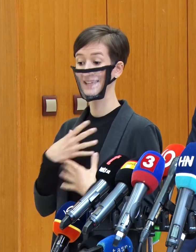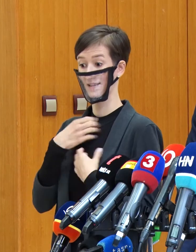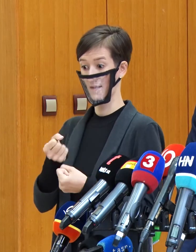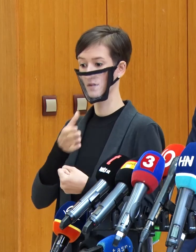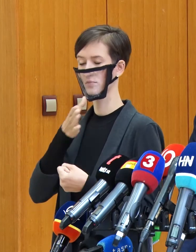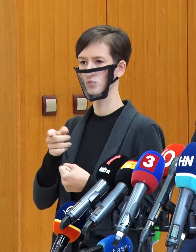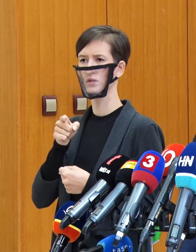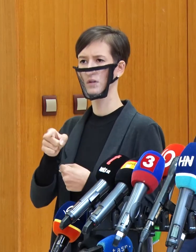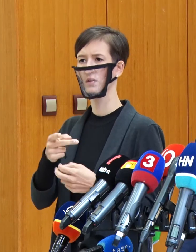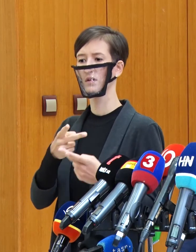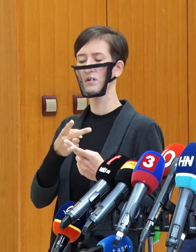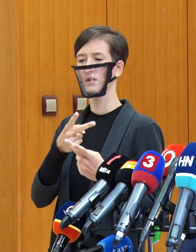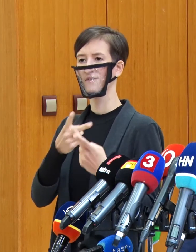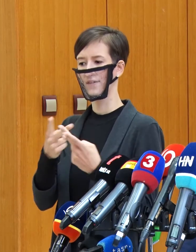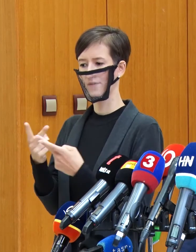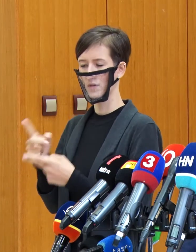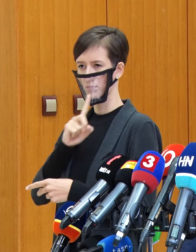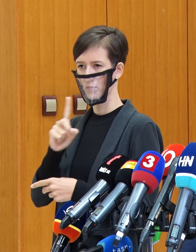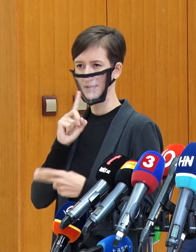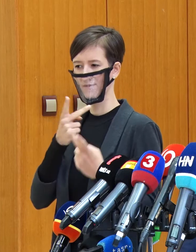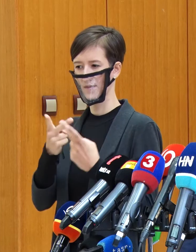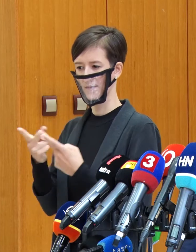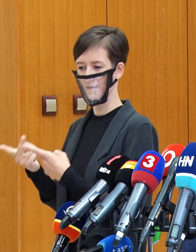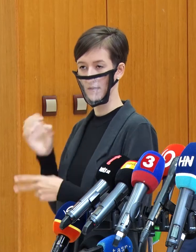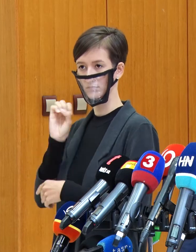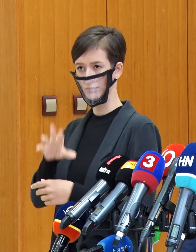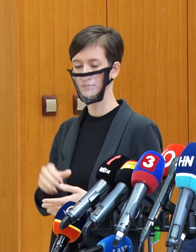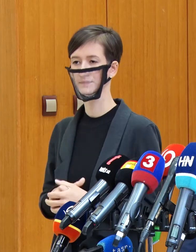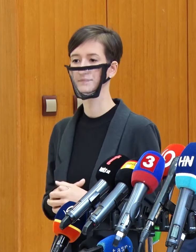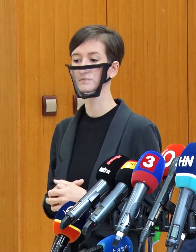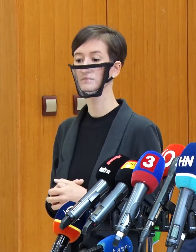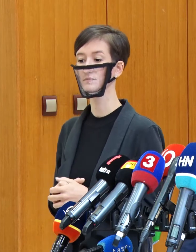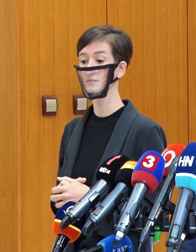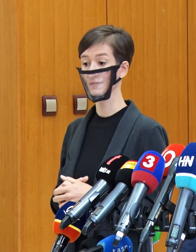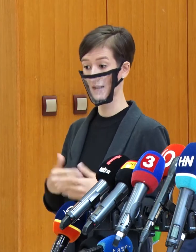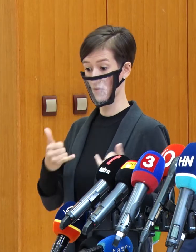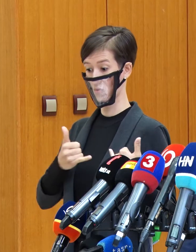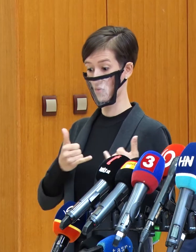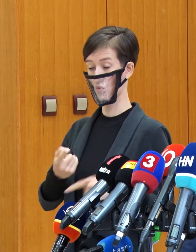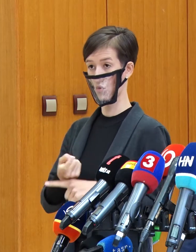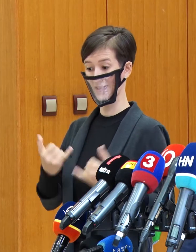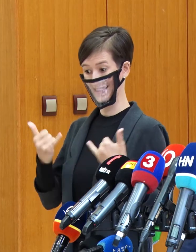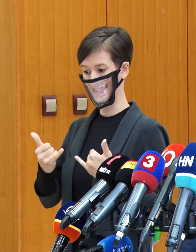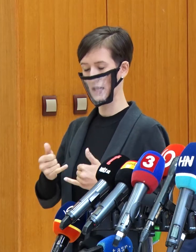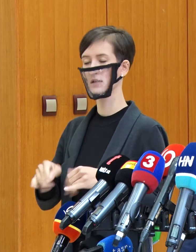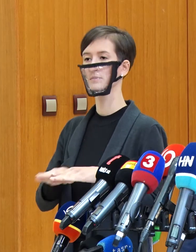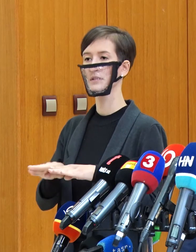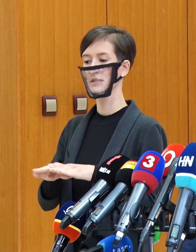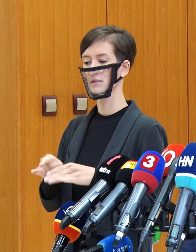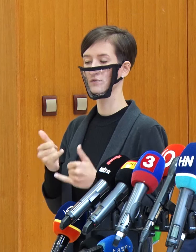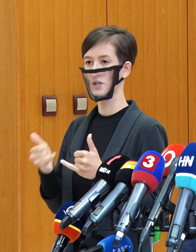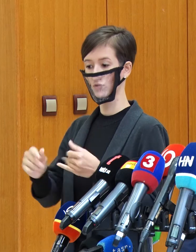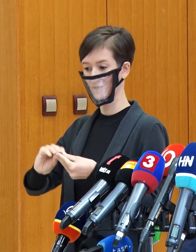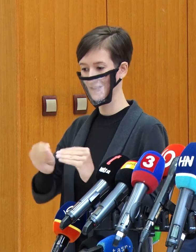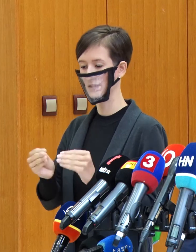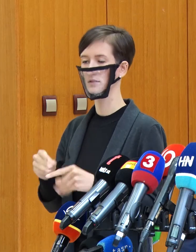dnes popoludní a my sa vlastne od tohto momentu na ministerstve zahraničných vecí, spolupráci s ministerstvom financí a potom celá